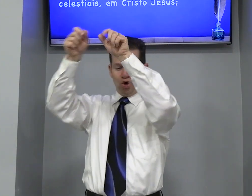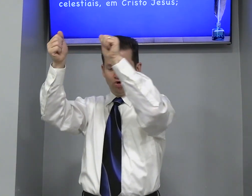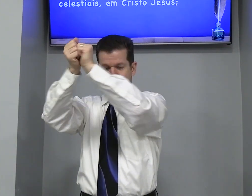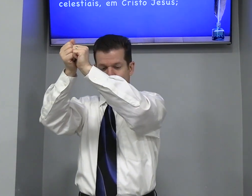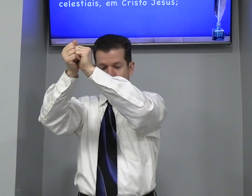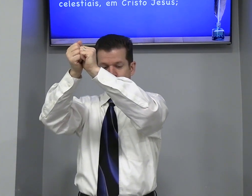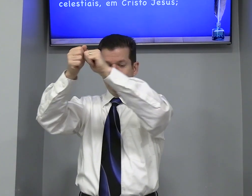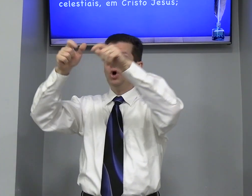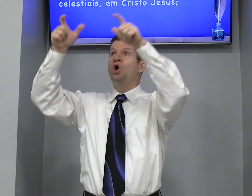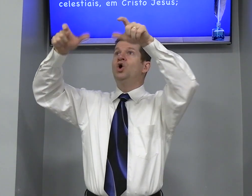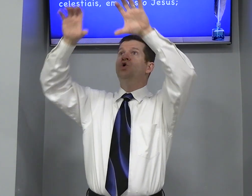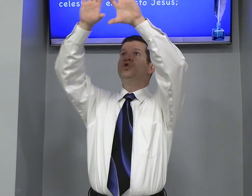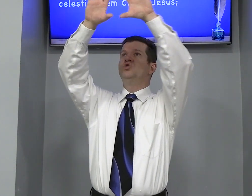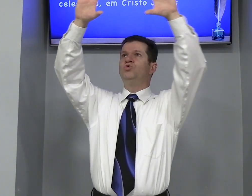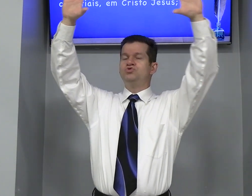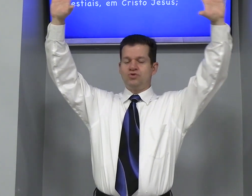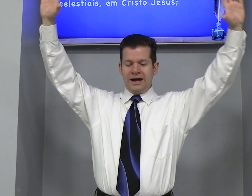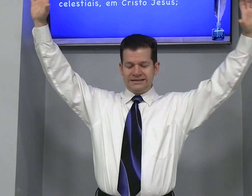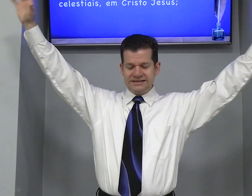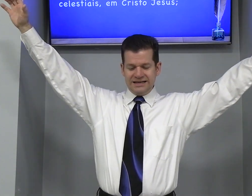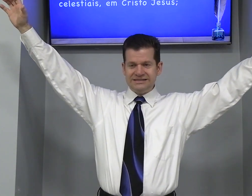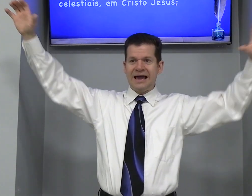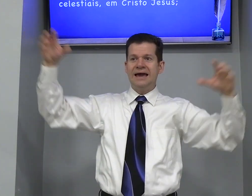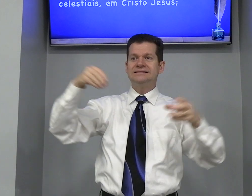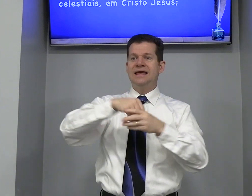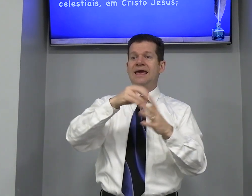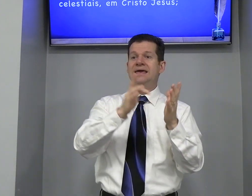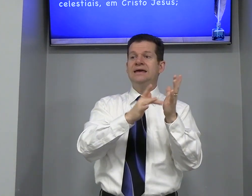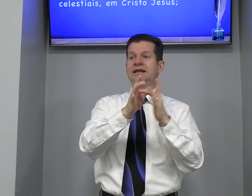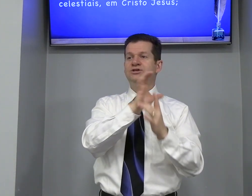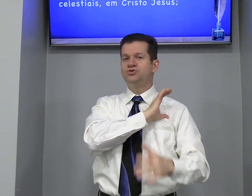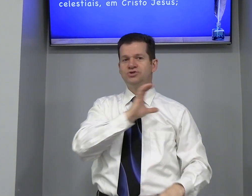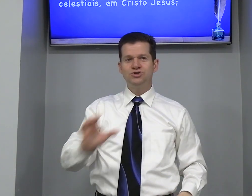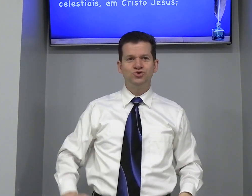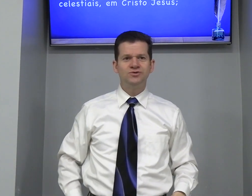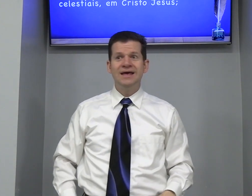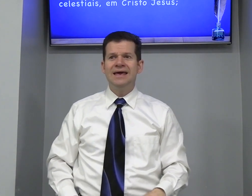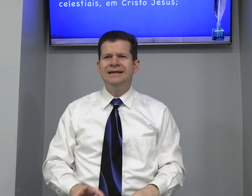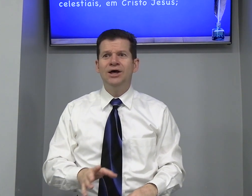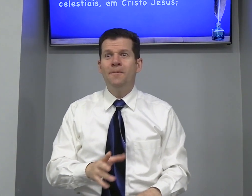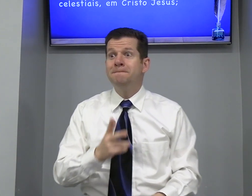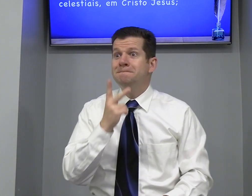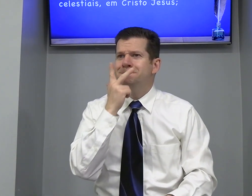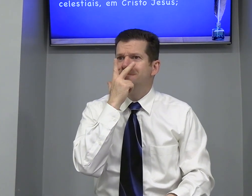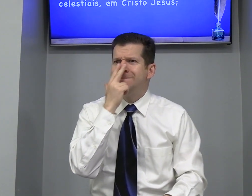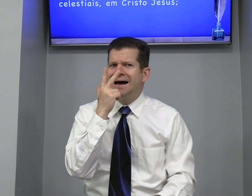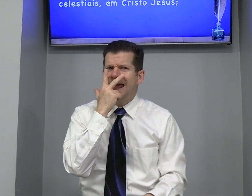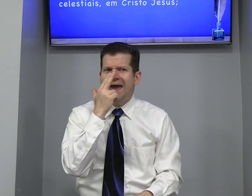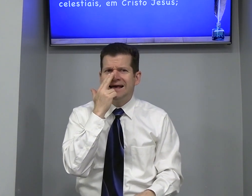Junto Nos lugares Celestiais Em Cristo Jesus Então Parece